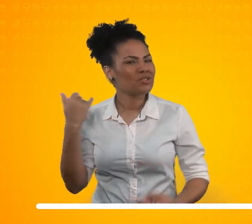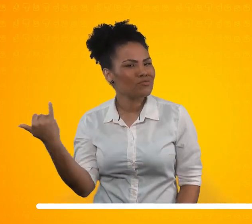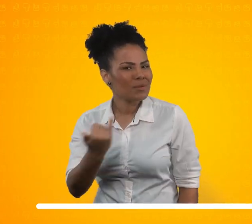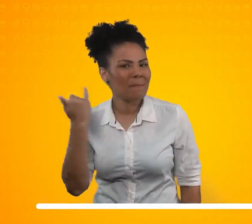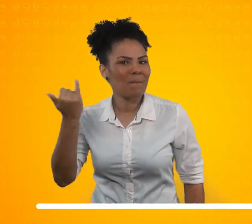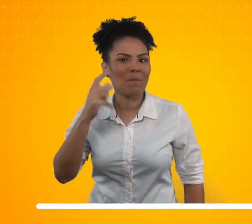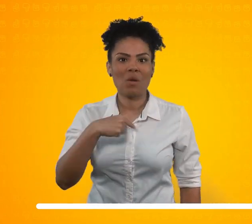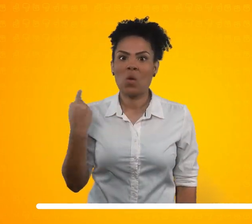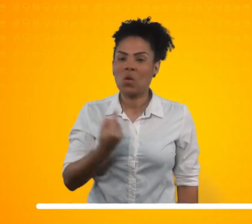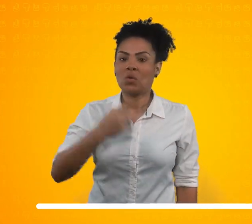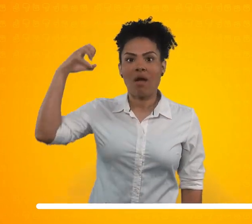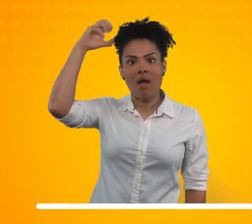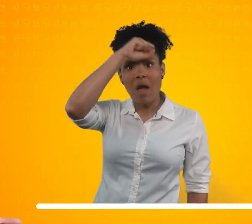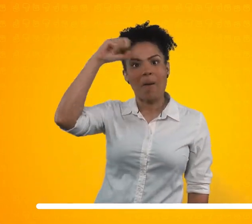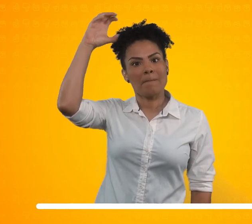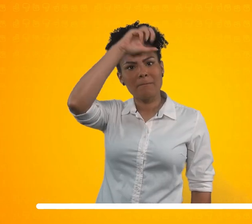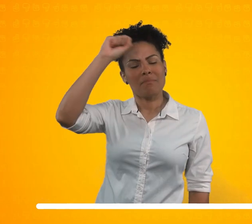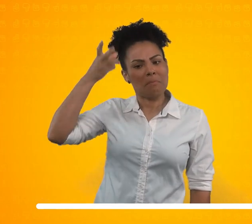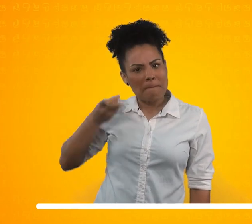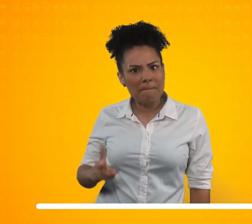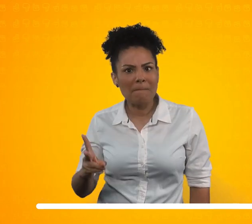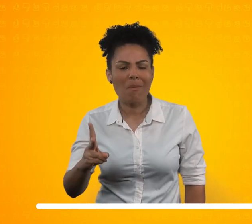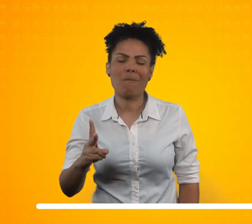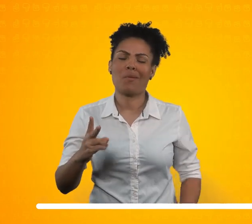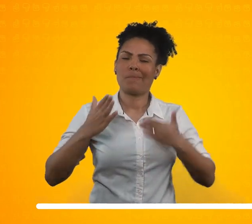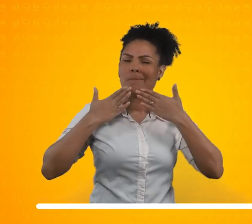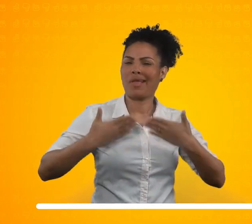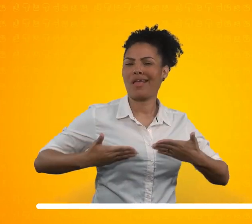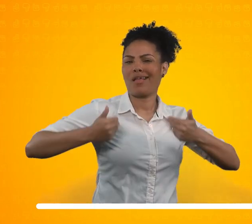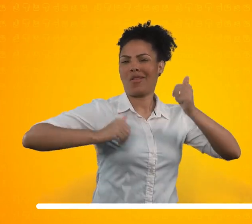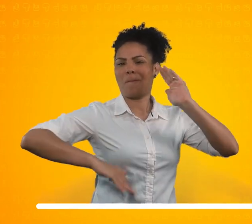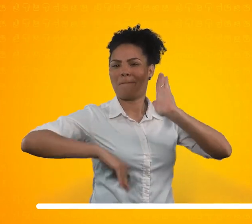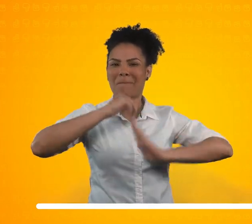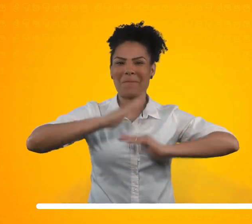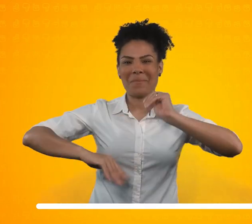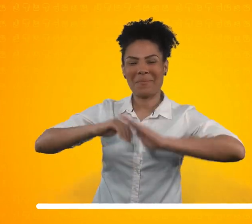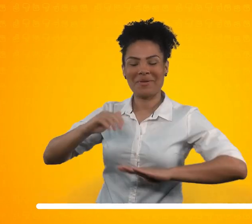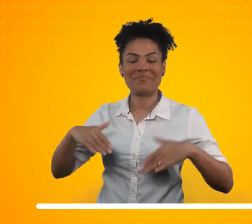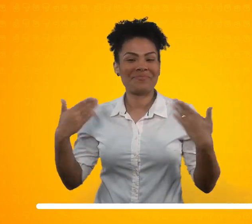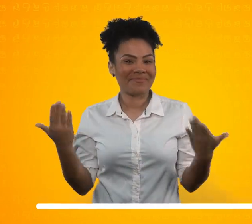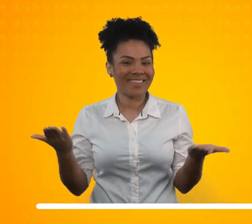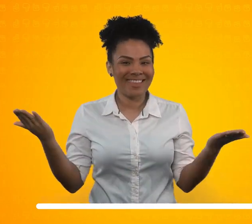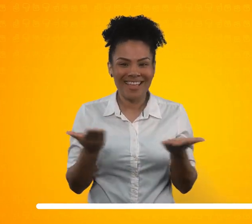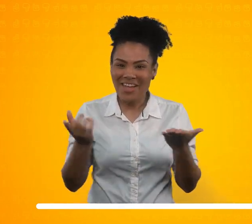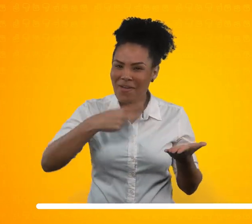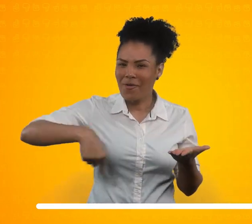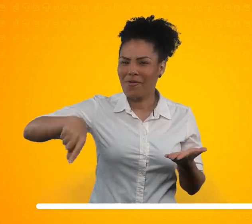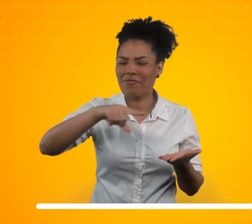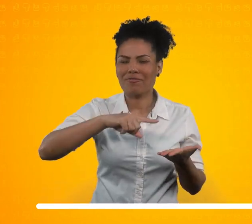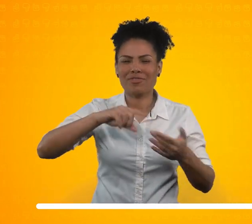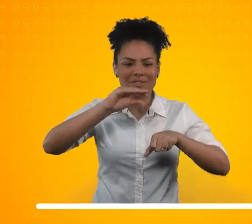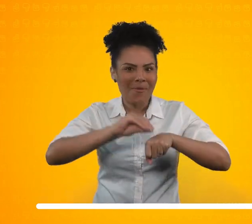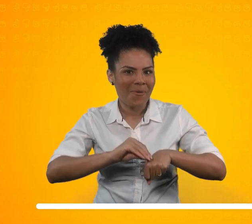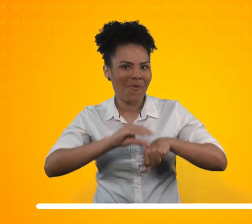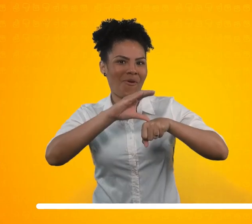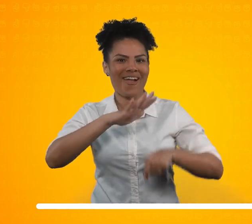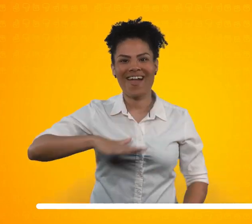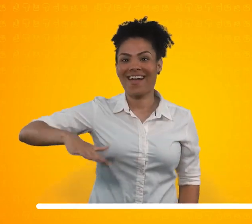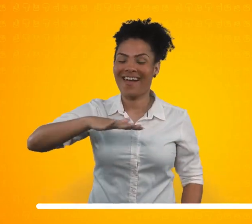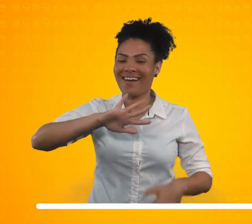sempre aprendendo e nos aperfeiçoando. Para aumentar os seus conhecimentos acerca da Libras e da área de